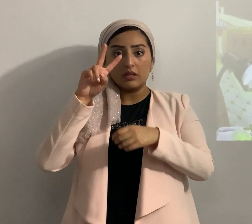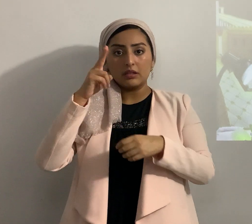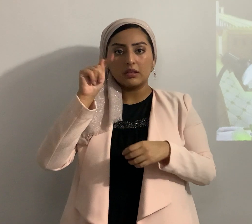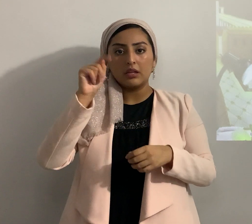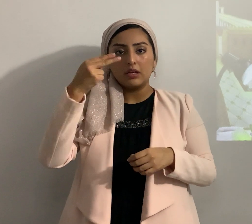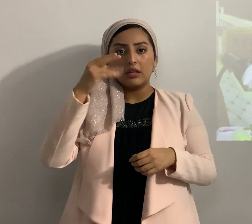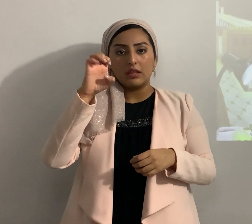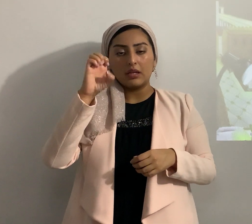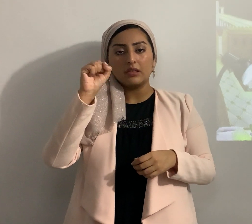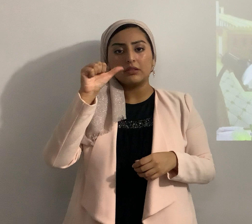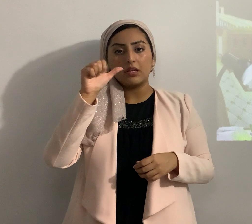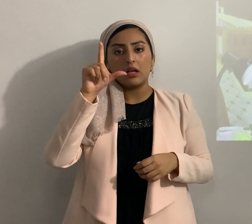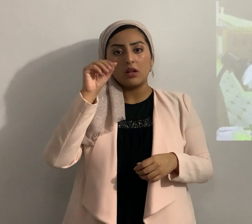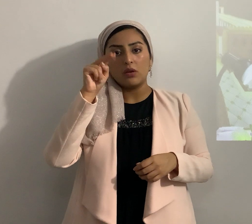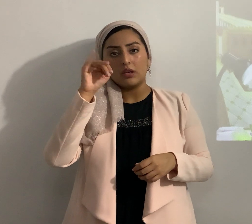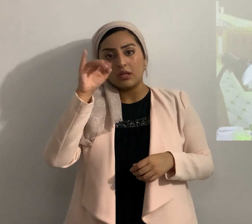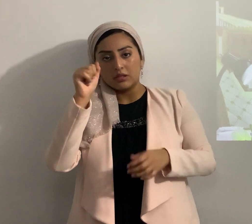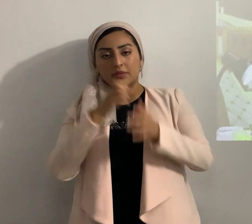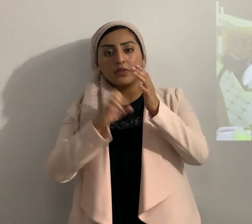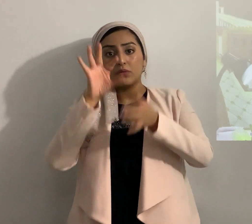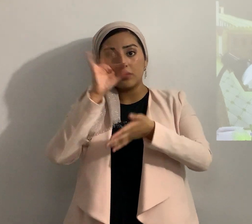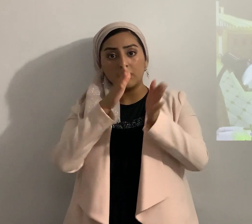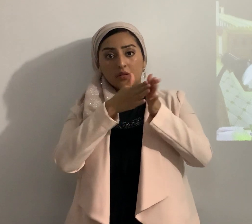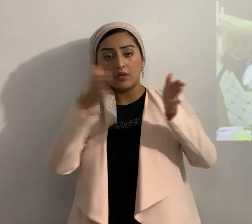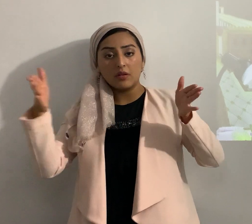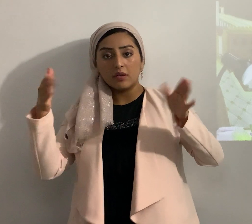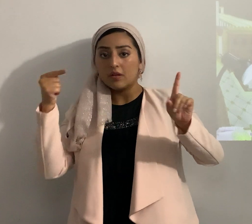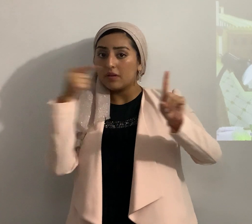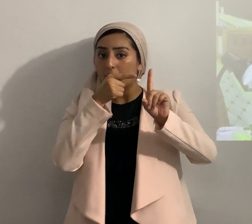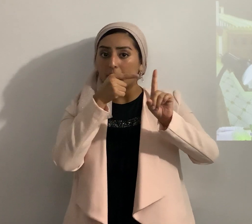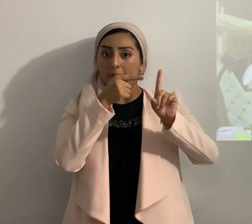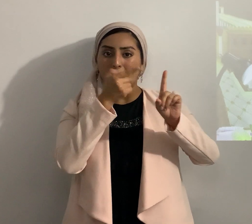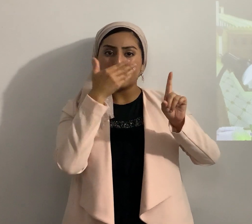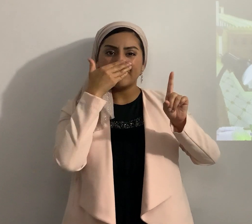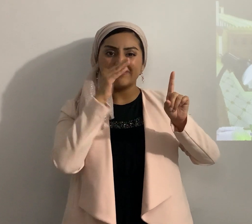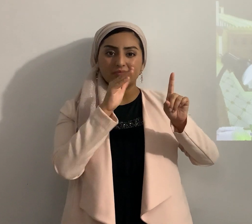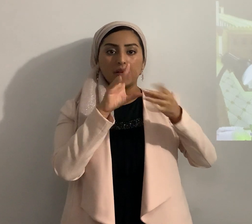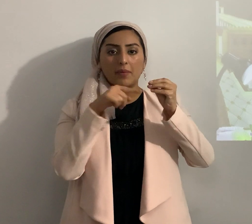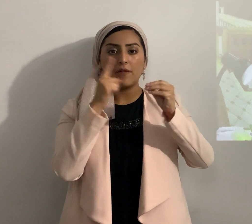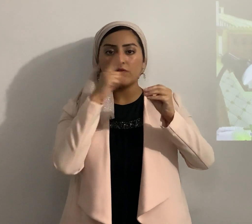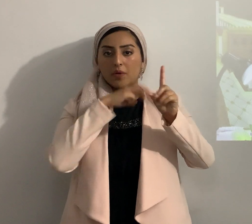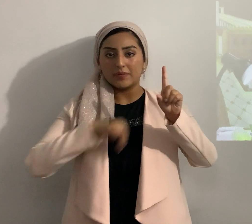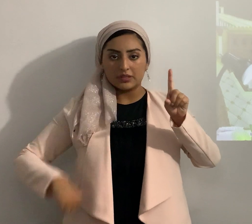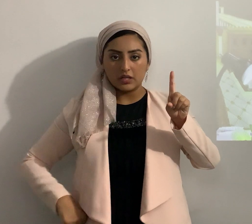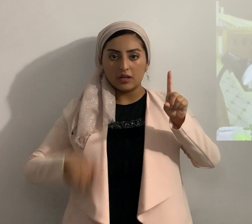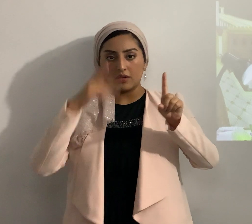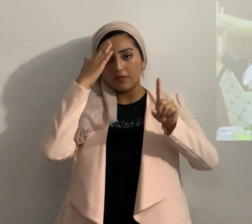capítulo 2 verso 9 en adelante iniquo está hablando del antimashiach tú lo conociste como anticristo